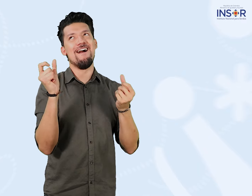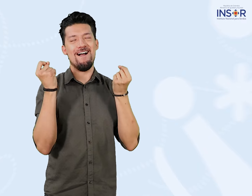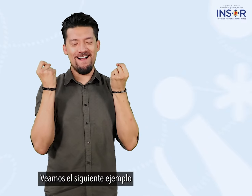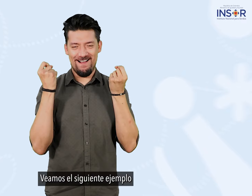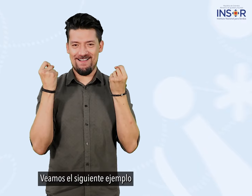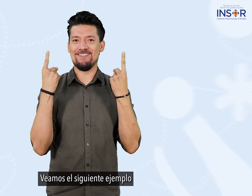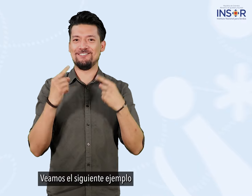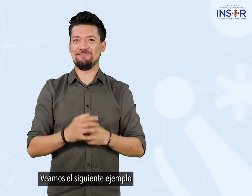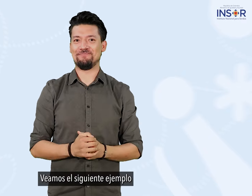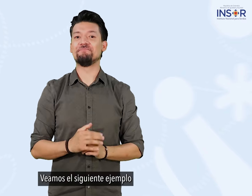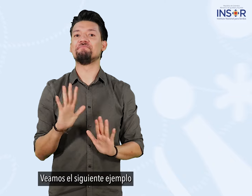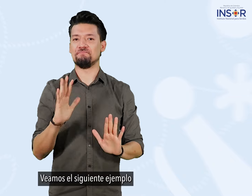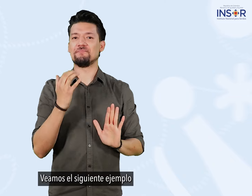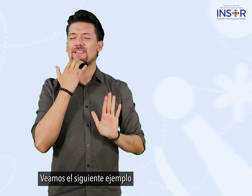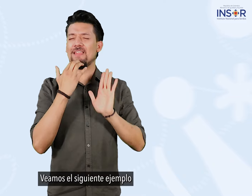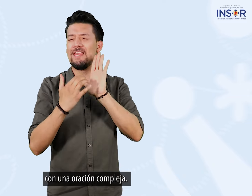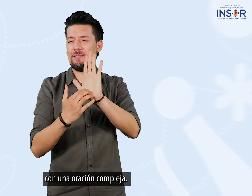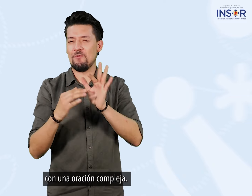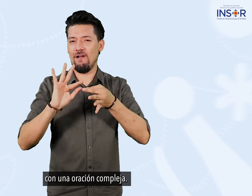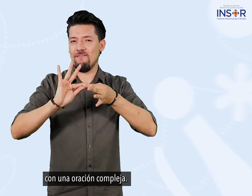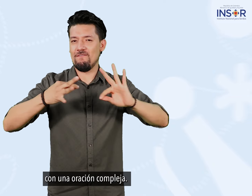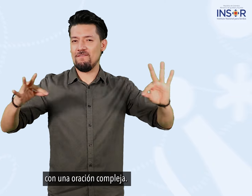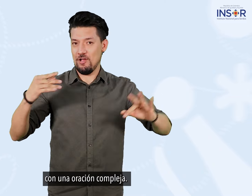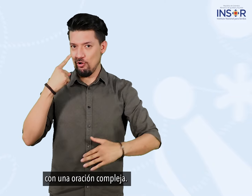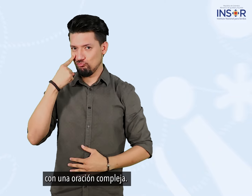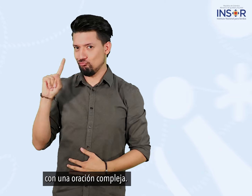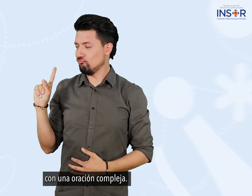veamos el siguiente ejemplo con una oración compleja